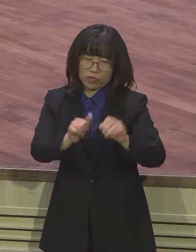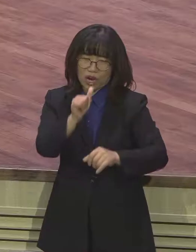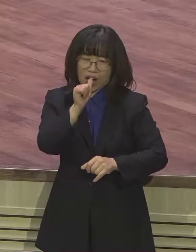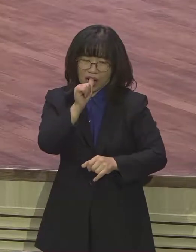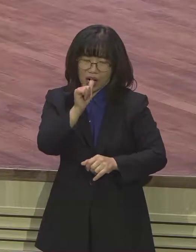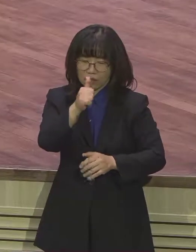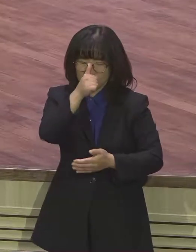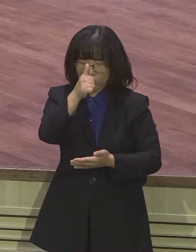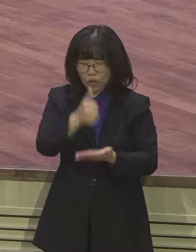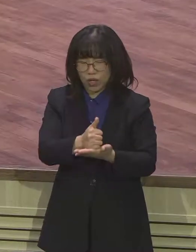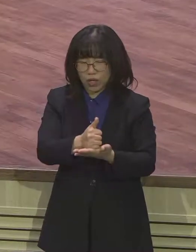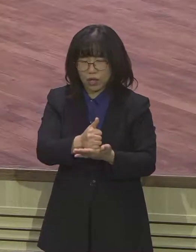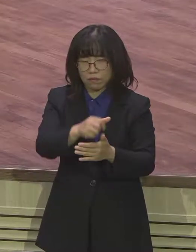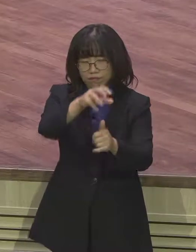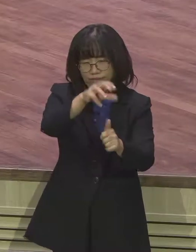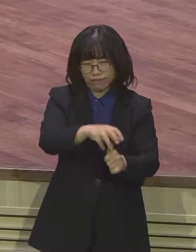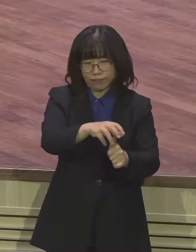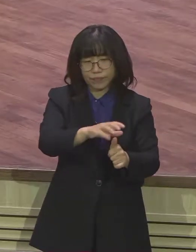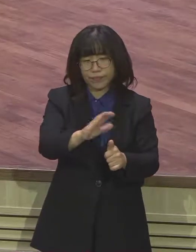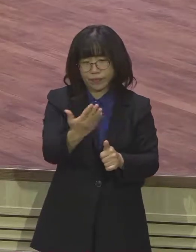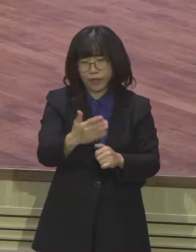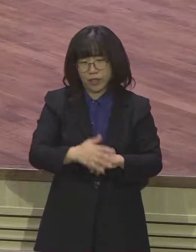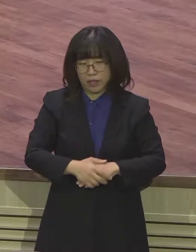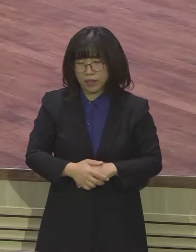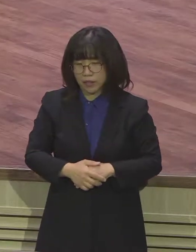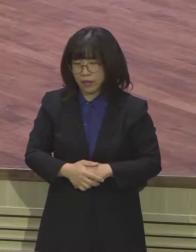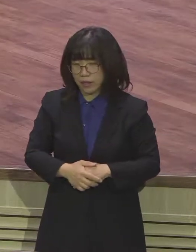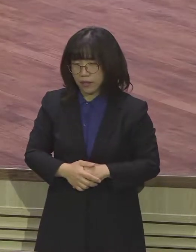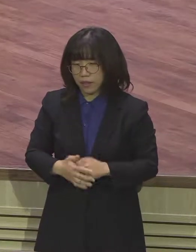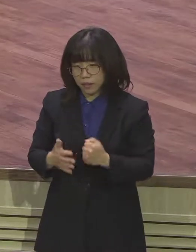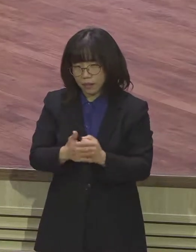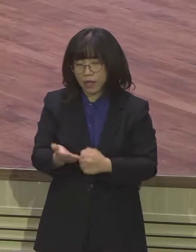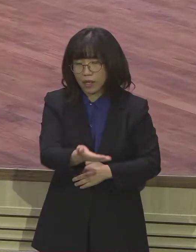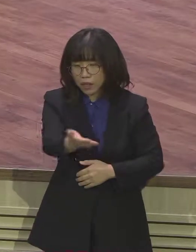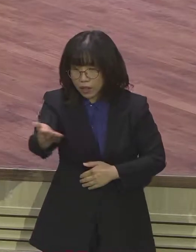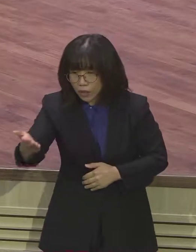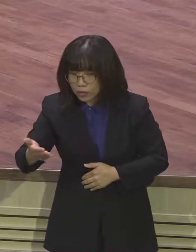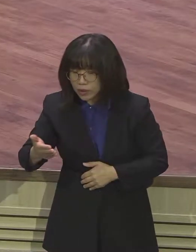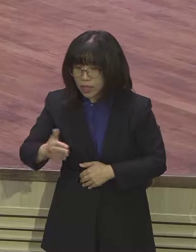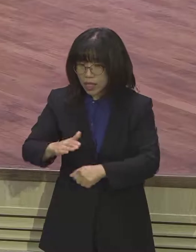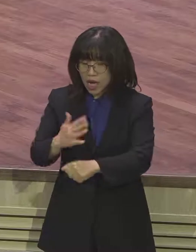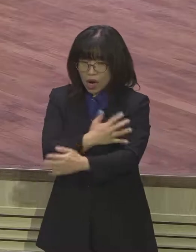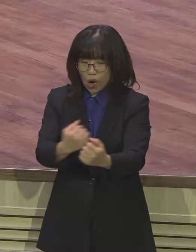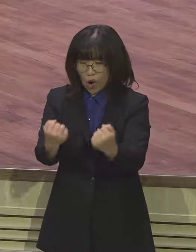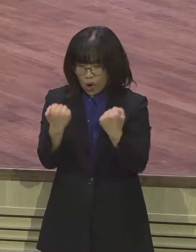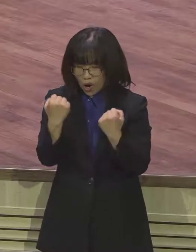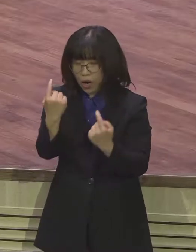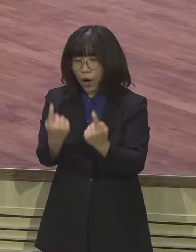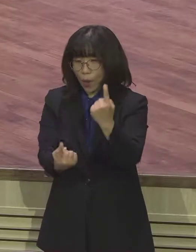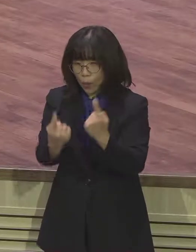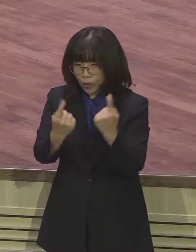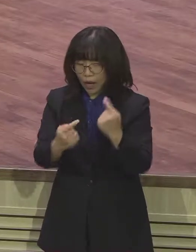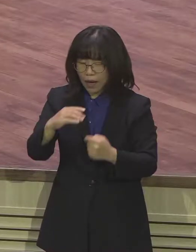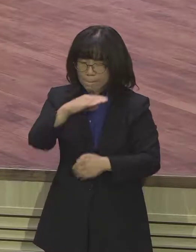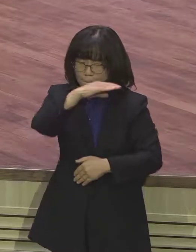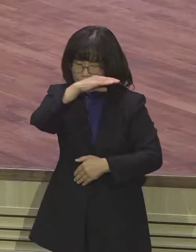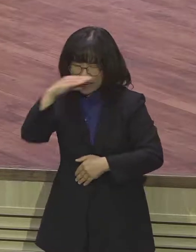인생의 방향이 어디에 맞춰져 있는가가 사실은 더 중요한 것입니다 여러분 인생의 다림줄은 오직